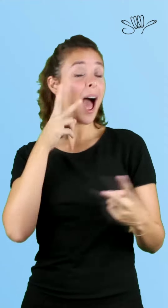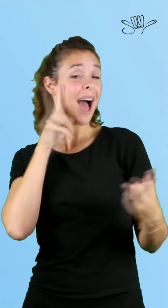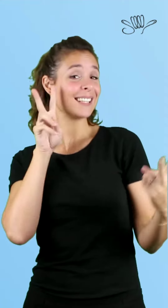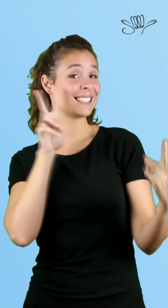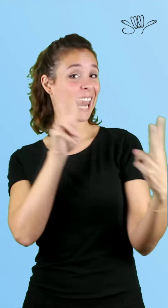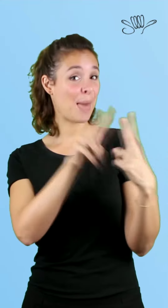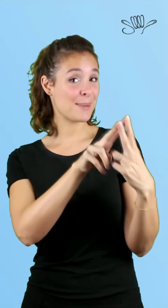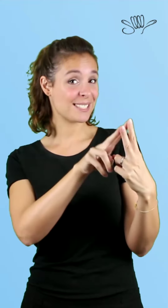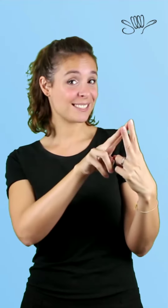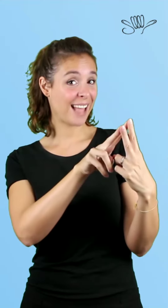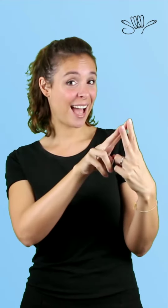Hasta la vista.